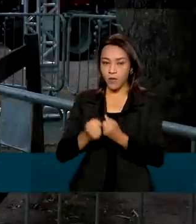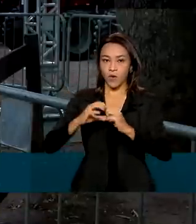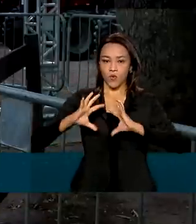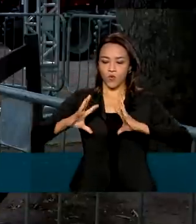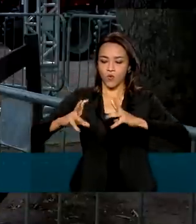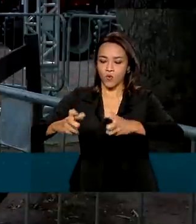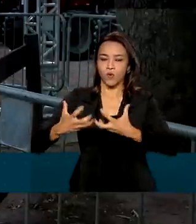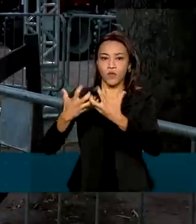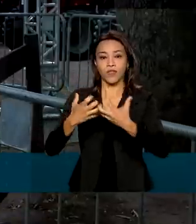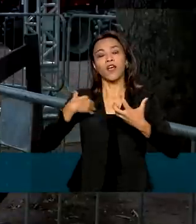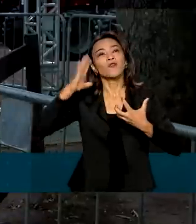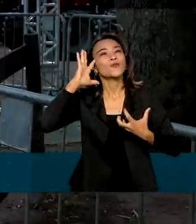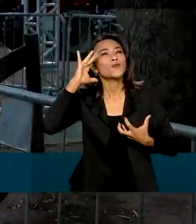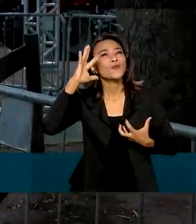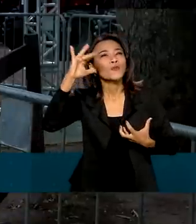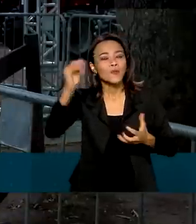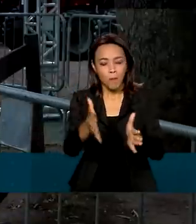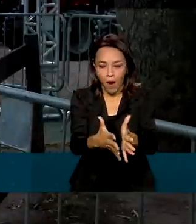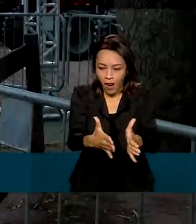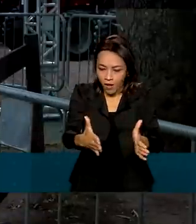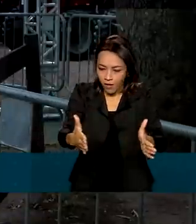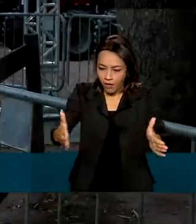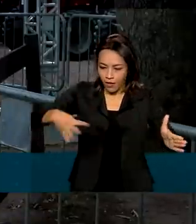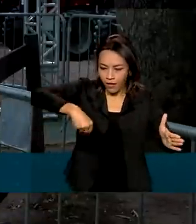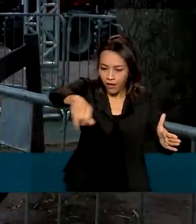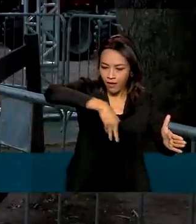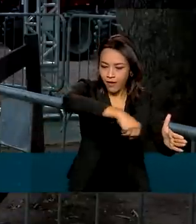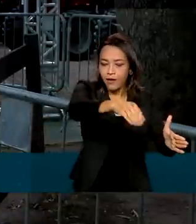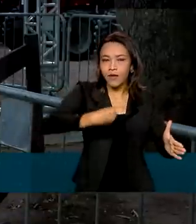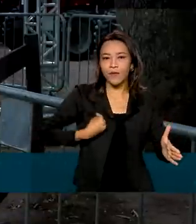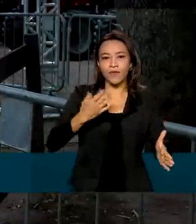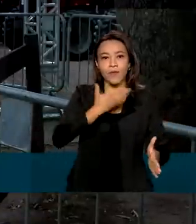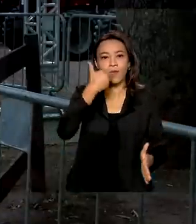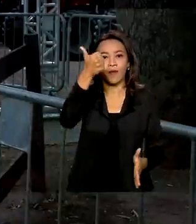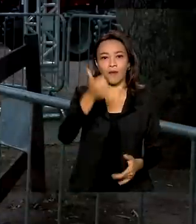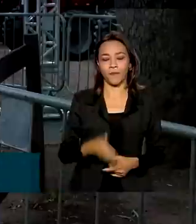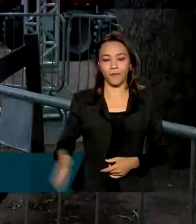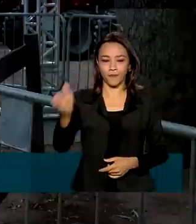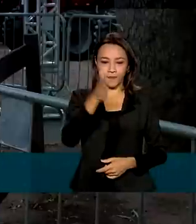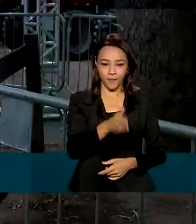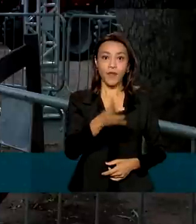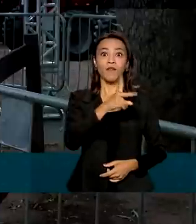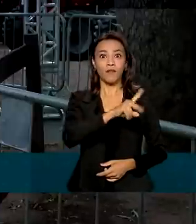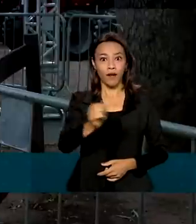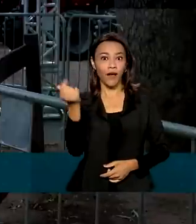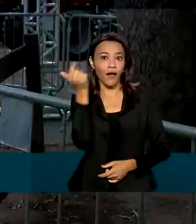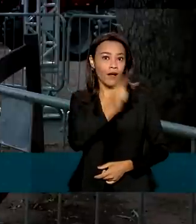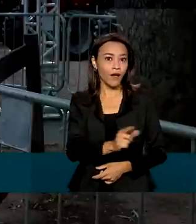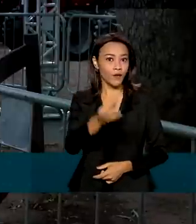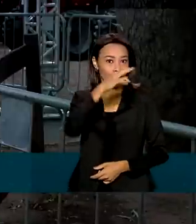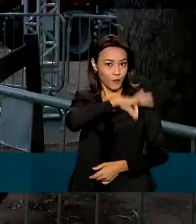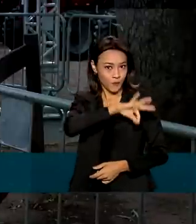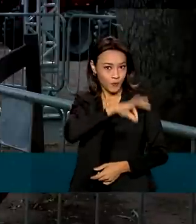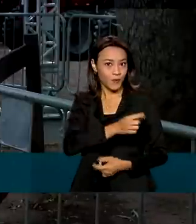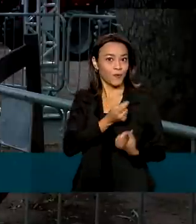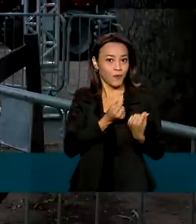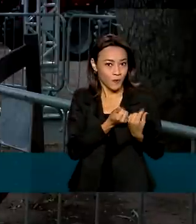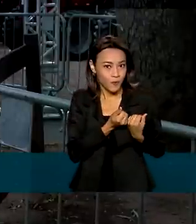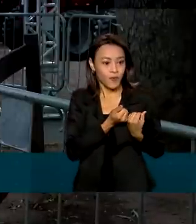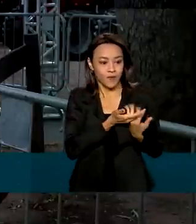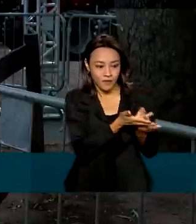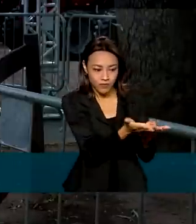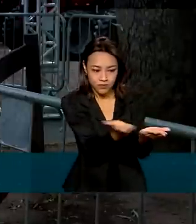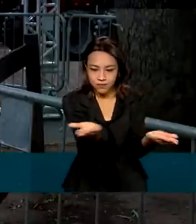sonha com o crescimento da produção e com uma vida melhor. Vai girar renda, tanto trabalho quanto renda para a